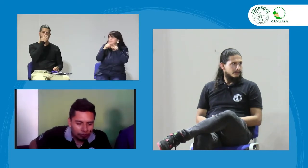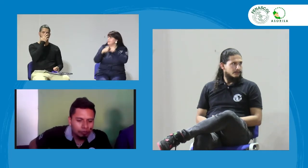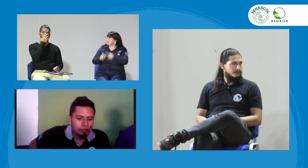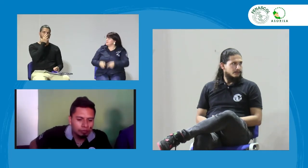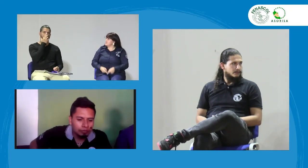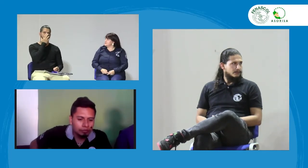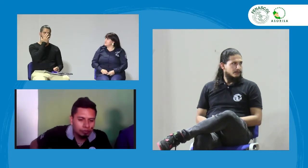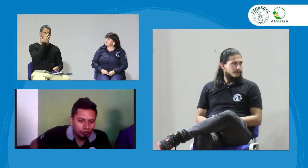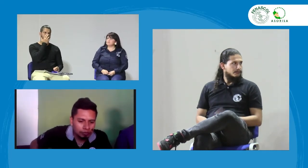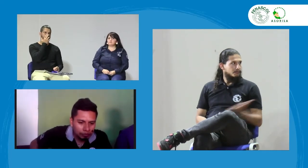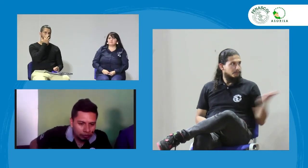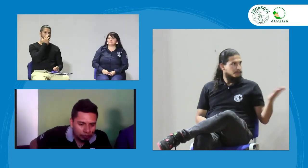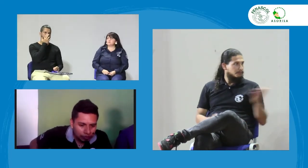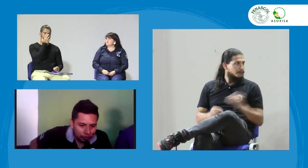se puede hacer de manera independiente.